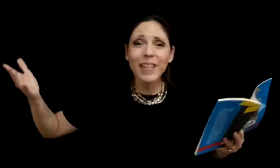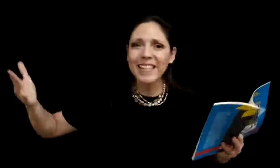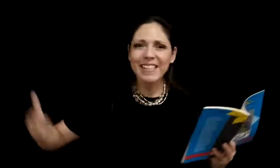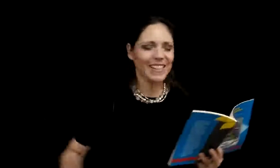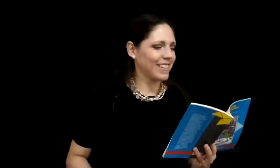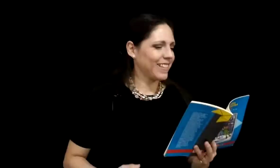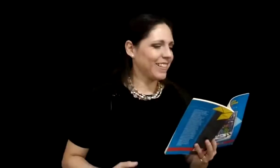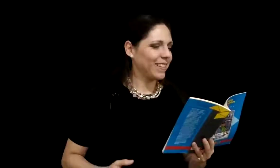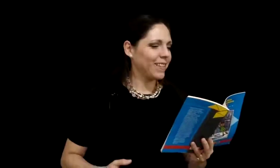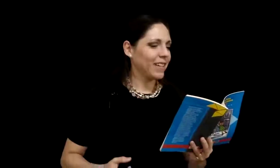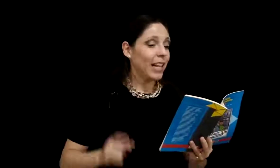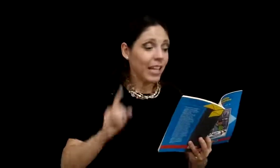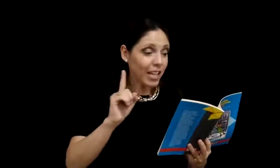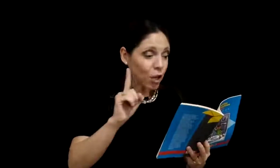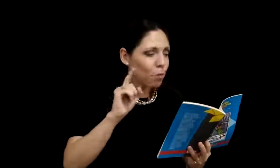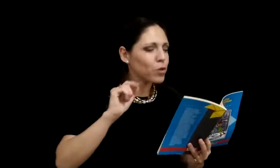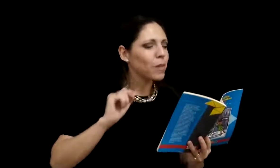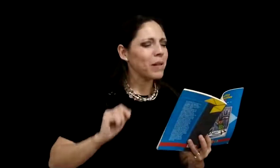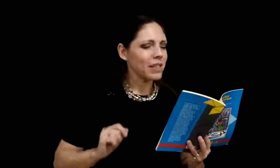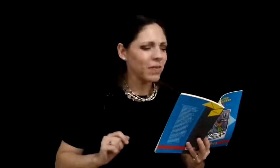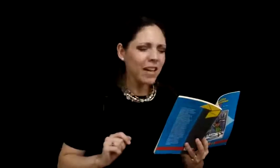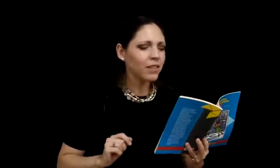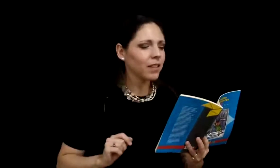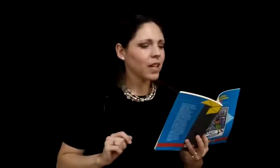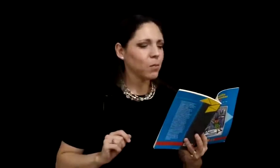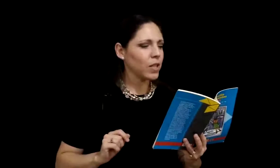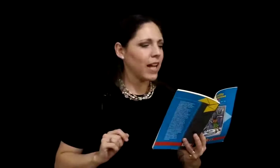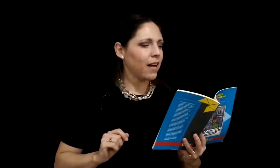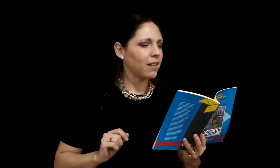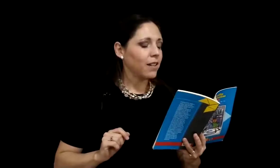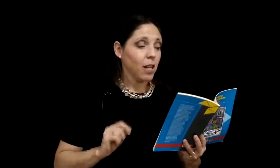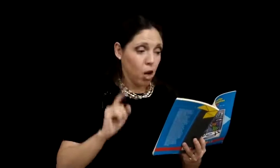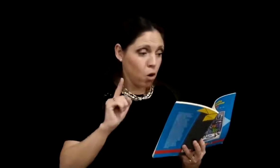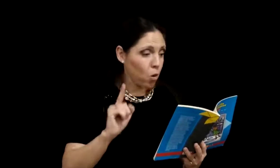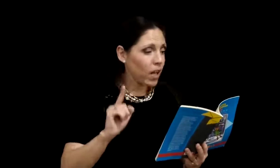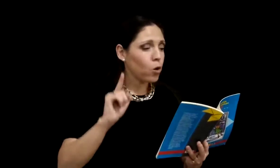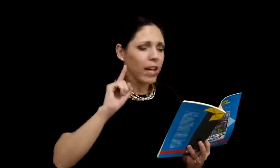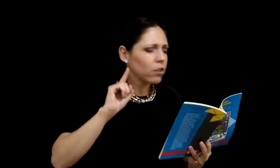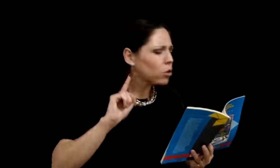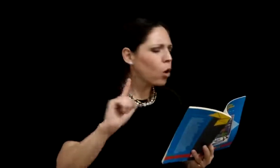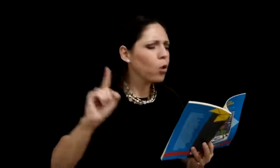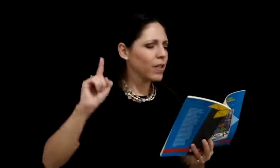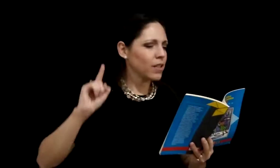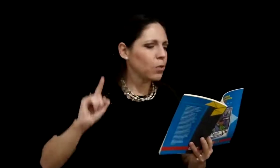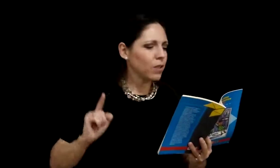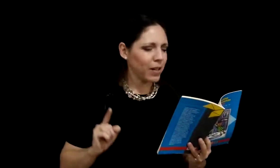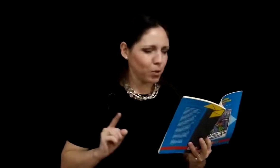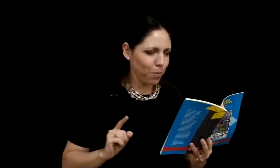felices. Y como se percibía tanta armonía, luego en todo ese universo